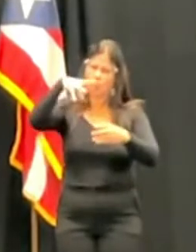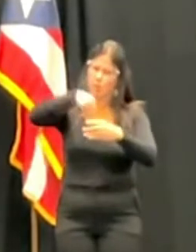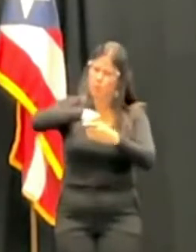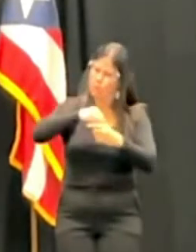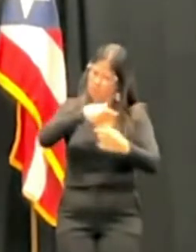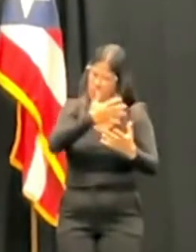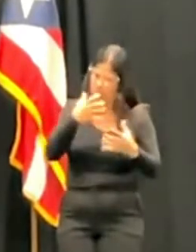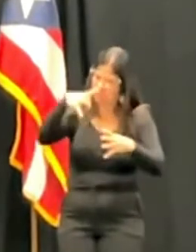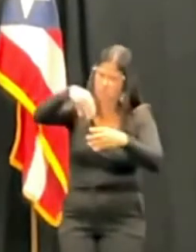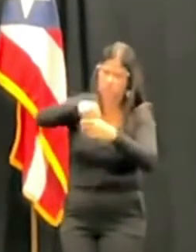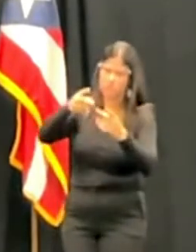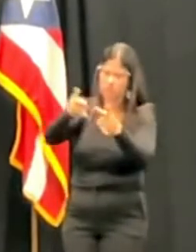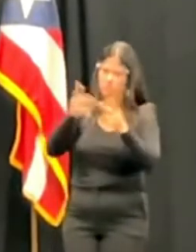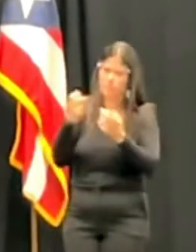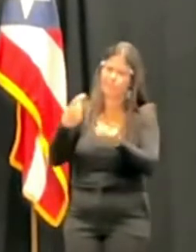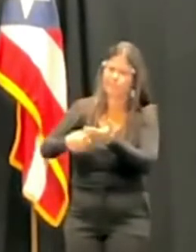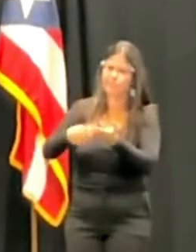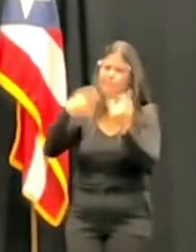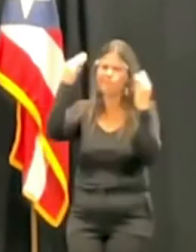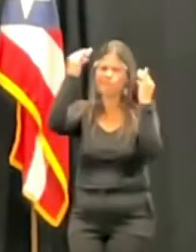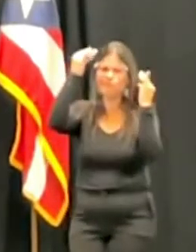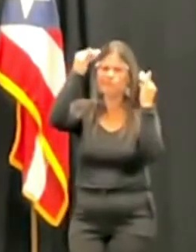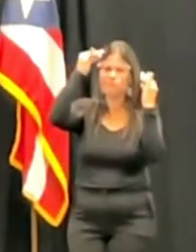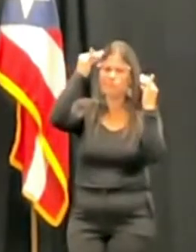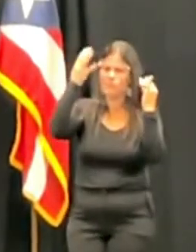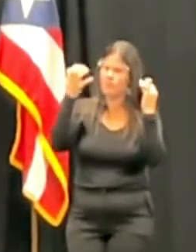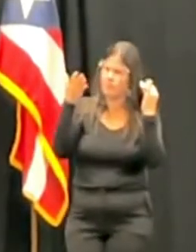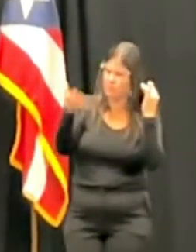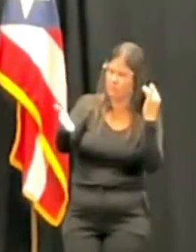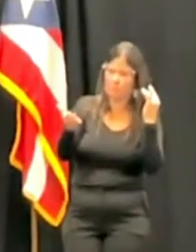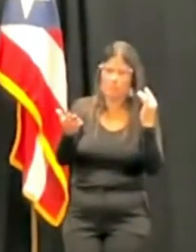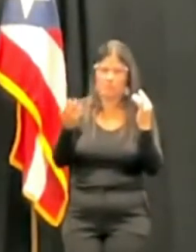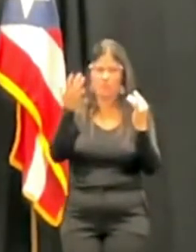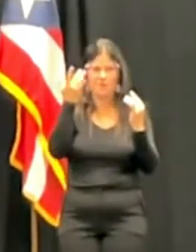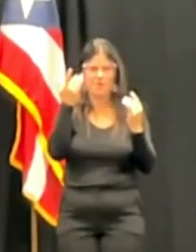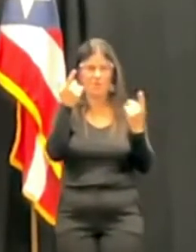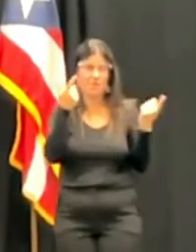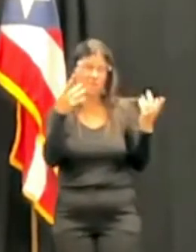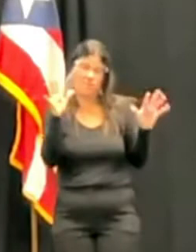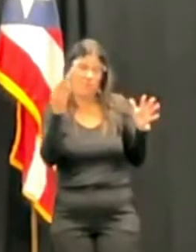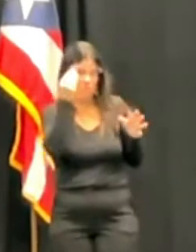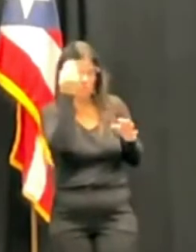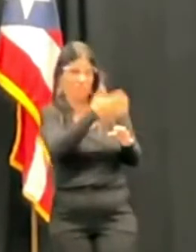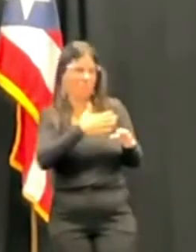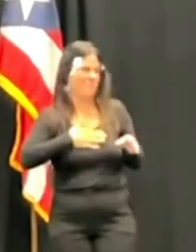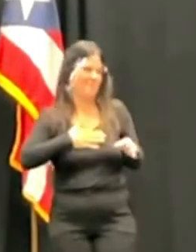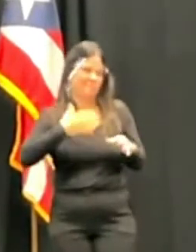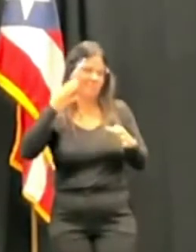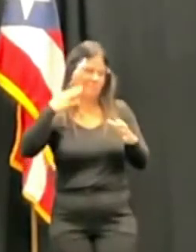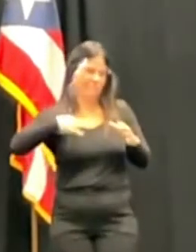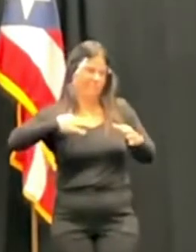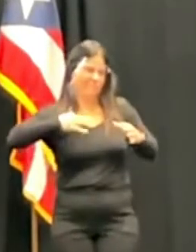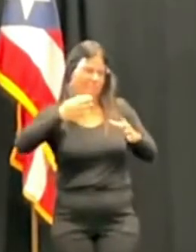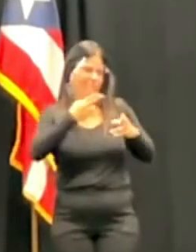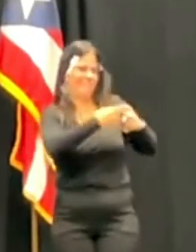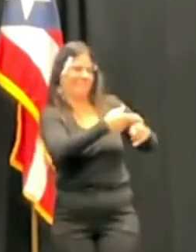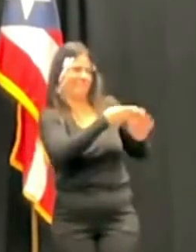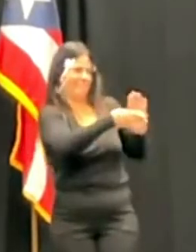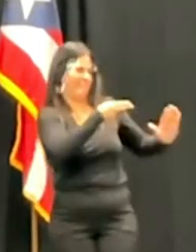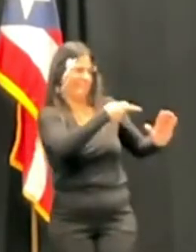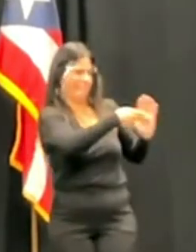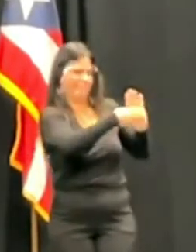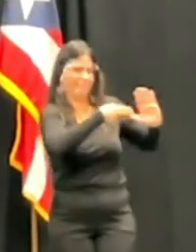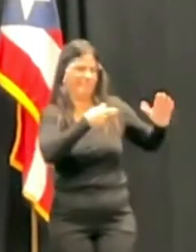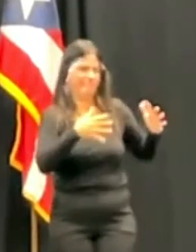pero obviamente ya habíamos hablado que había una candidata y que era la licenciada Maritere Brignoni Mártir. Continuamos con UAPA Televisión.